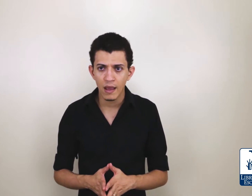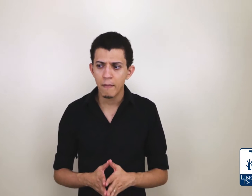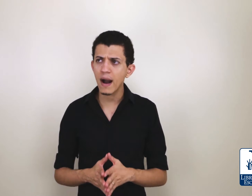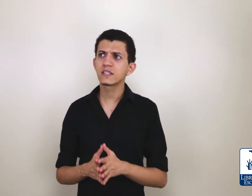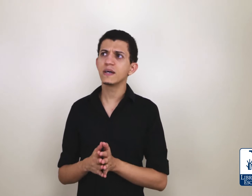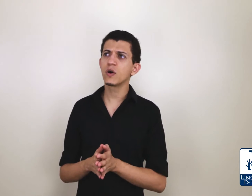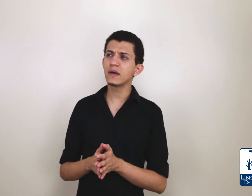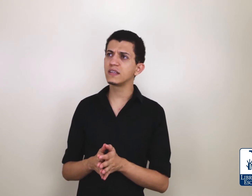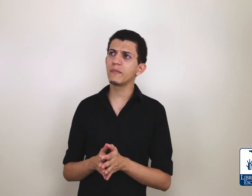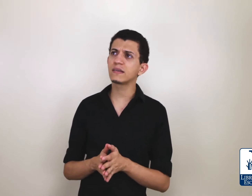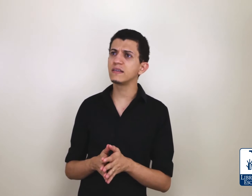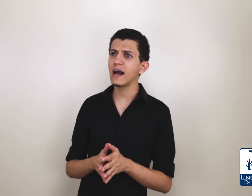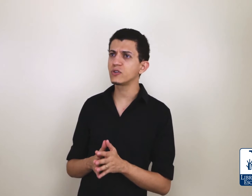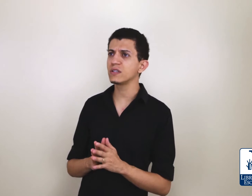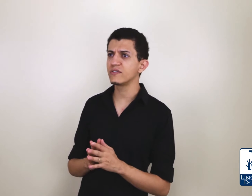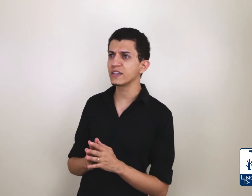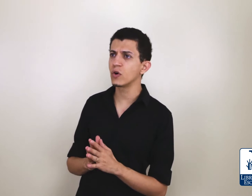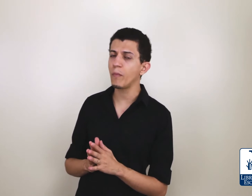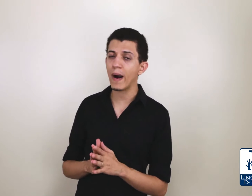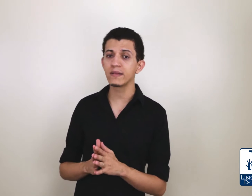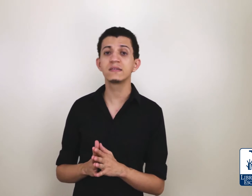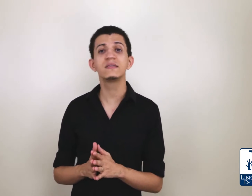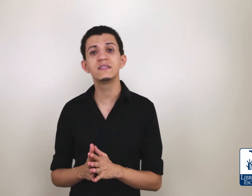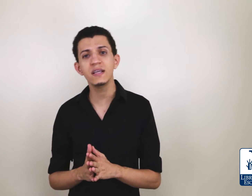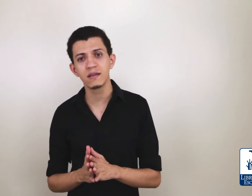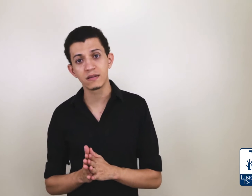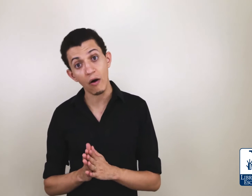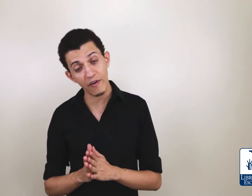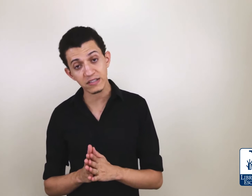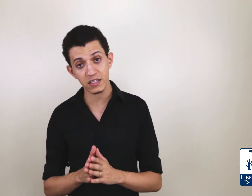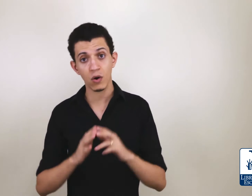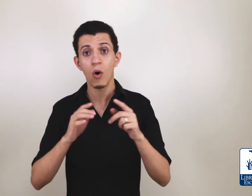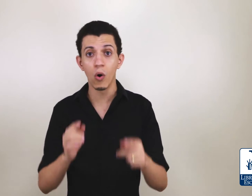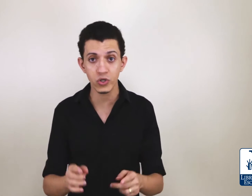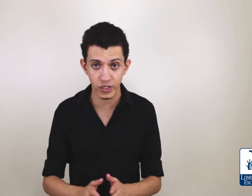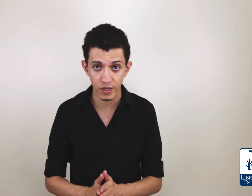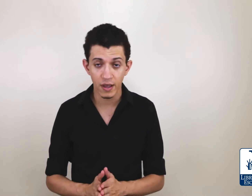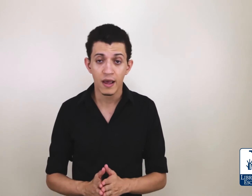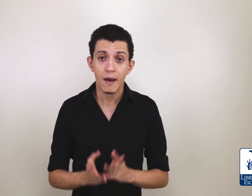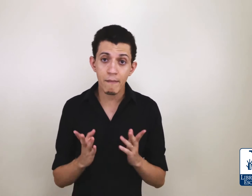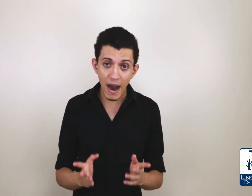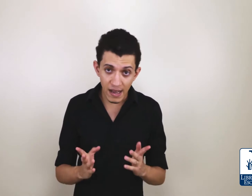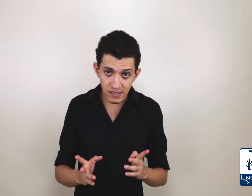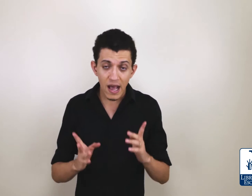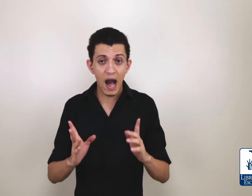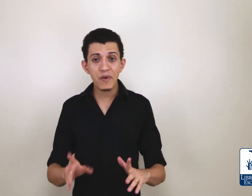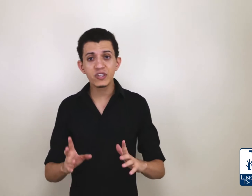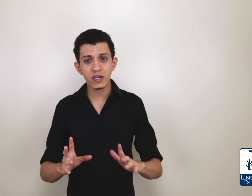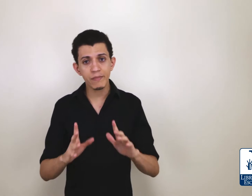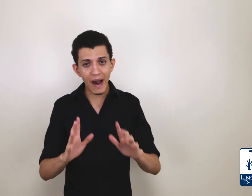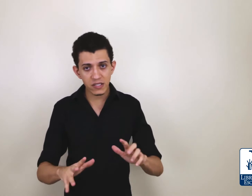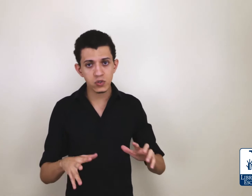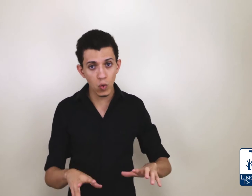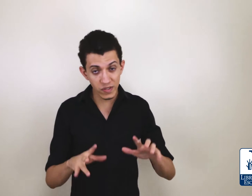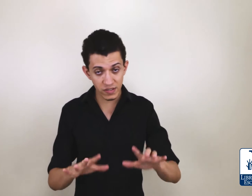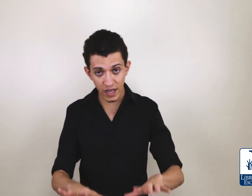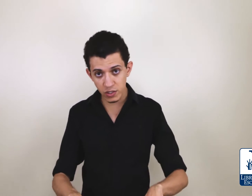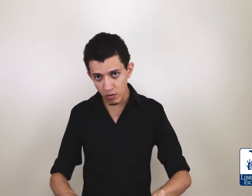Max, mas como assim? Na minha cidade todas as vagas estão ocupadas. Sim, talvez estejam hoje. Mas, à medida que mais fundos estejam